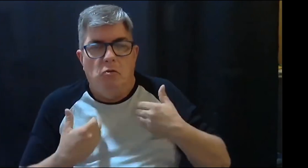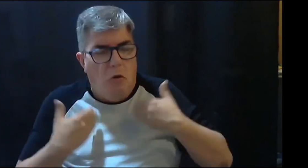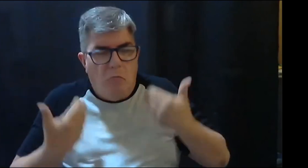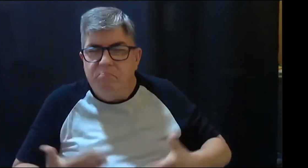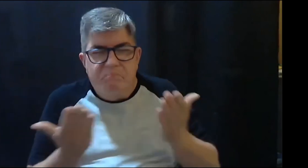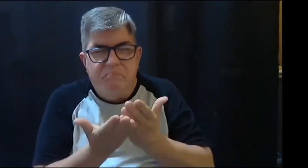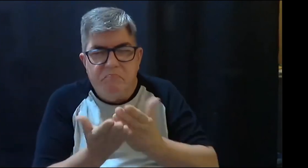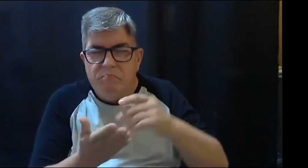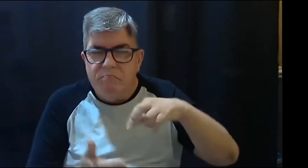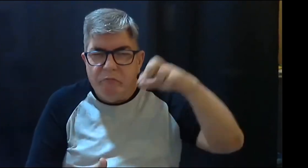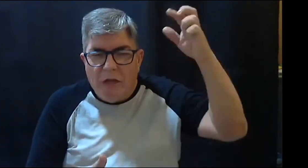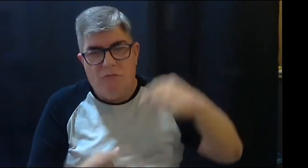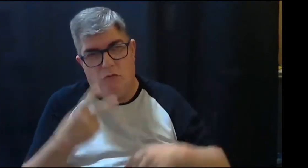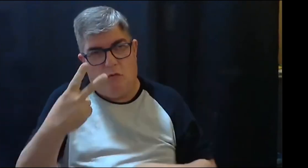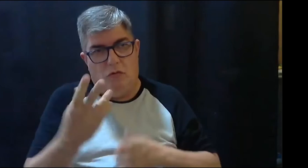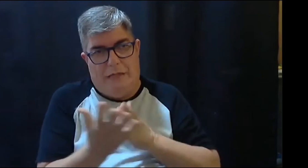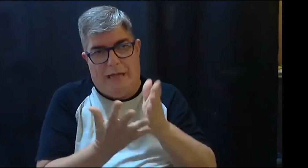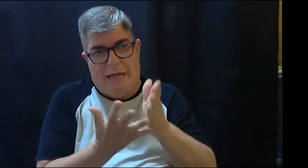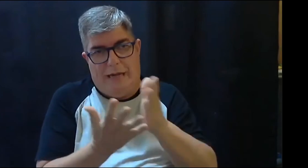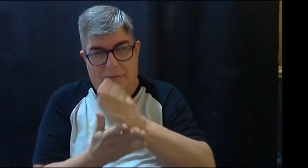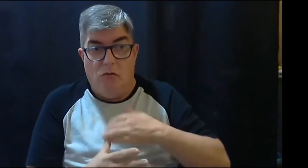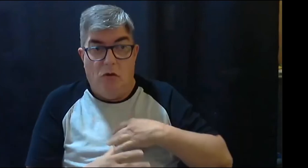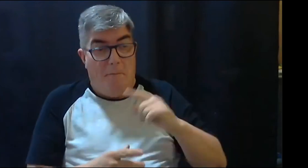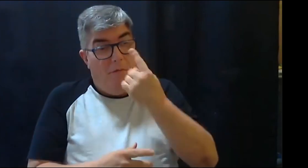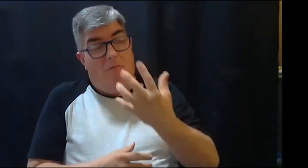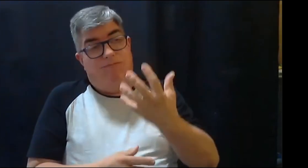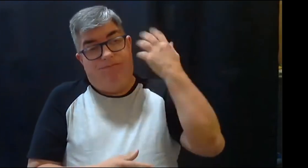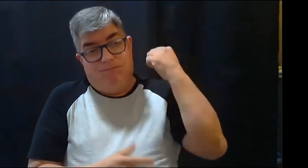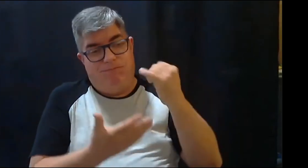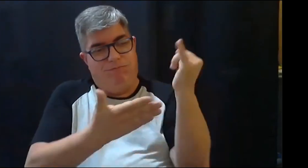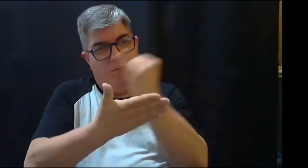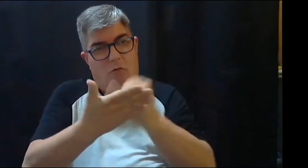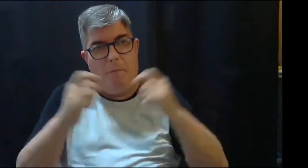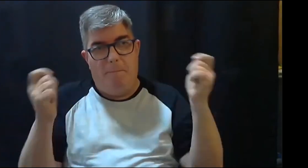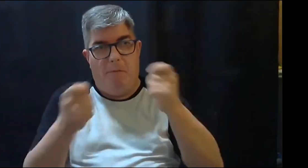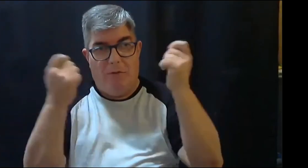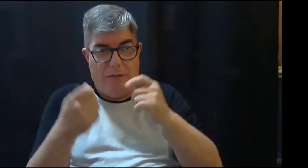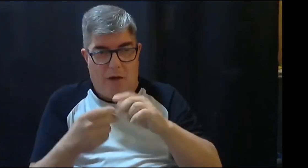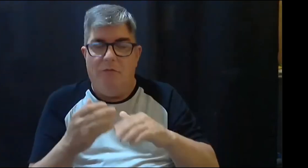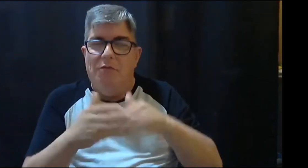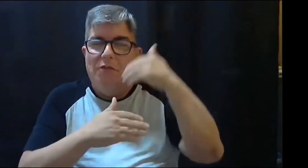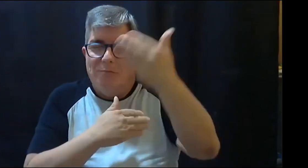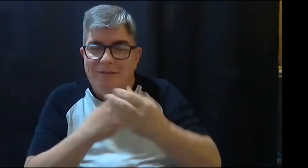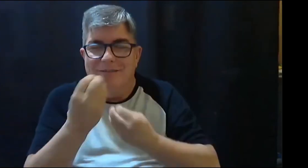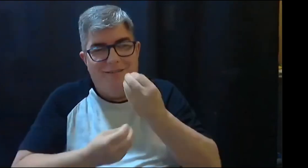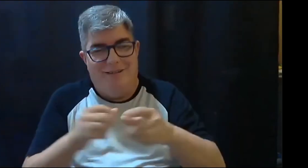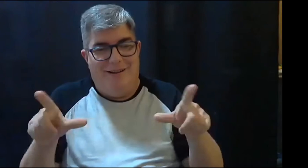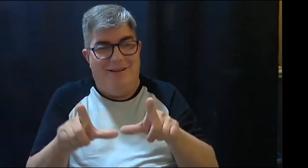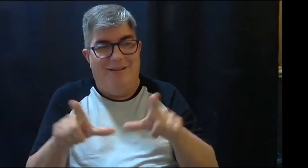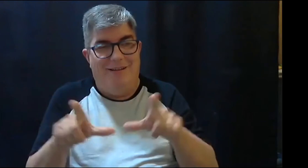en este caso con la Universidad del Valle. Primero, tengo dos carreras. Inicialmente, tuve la